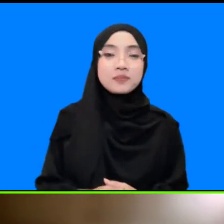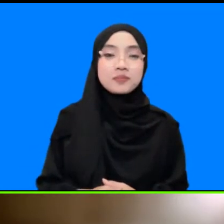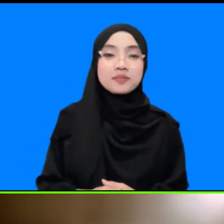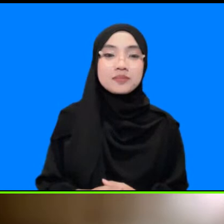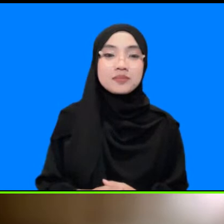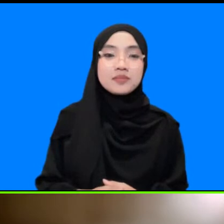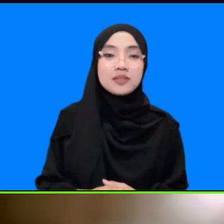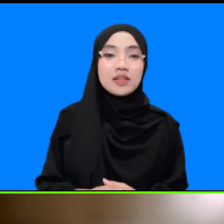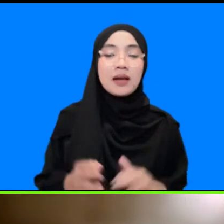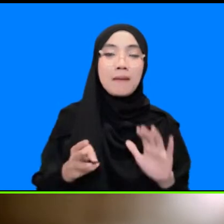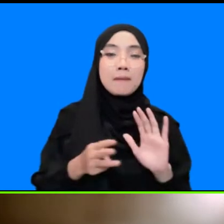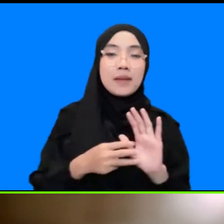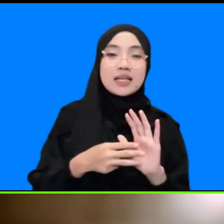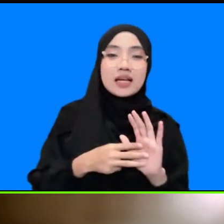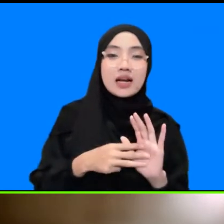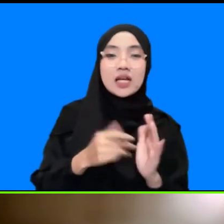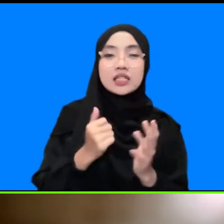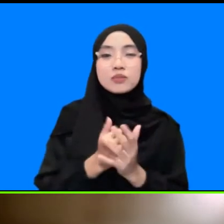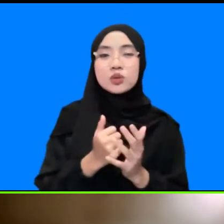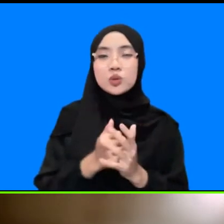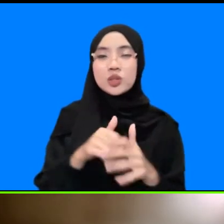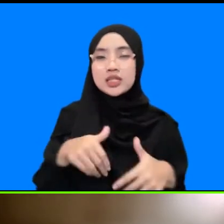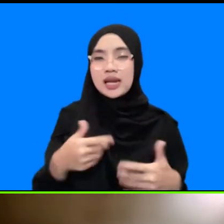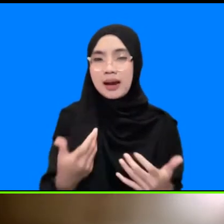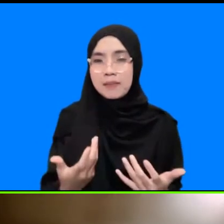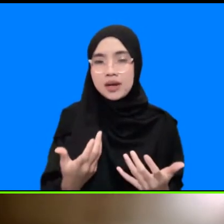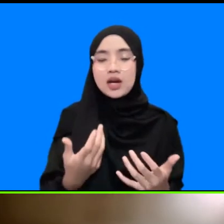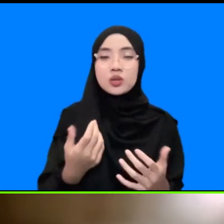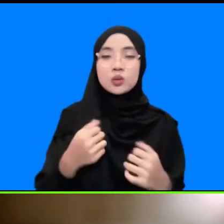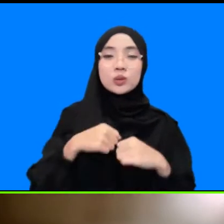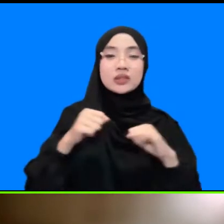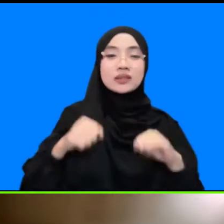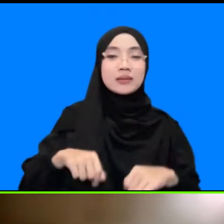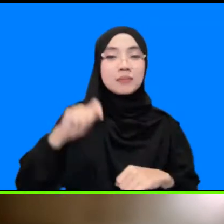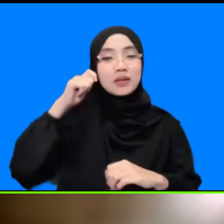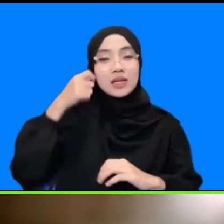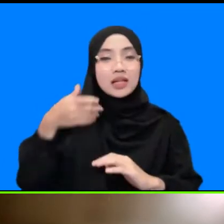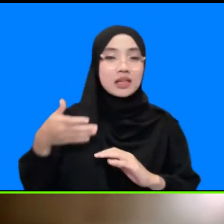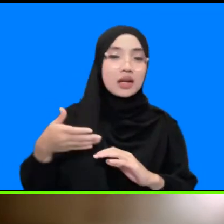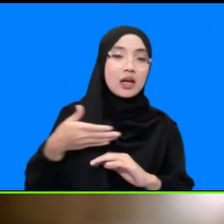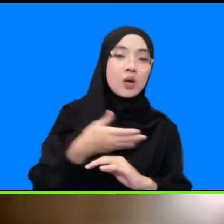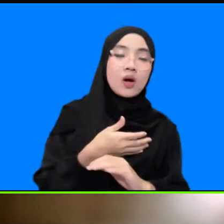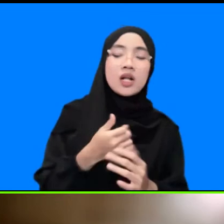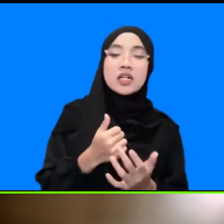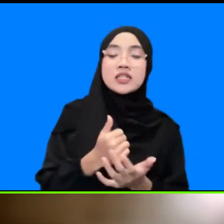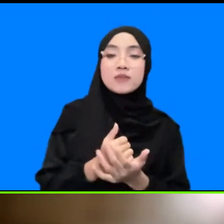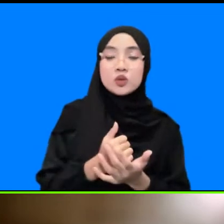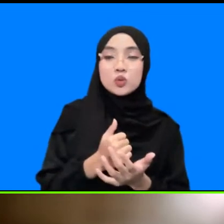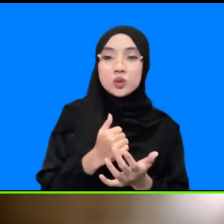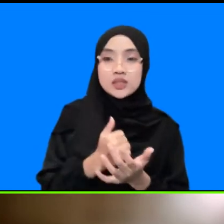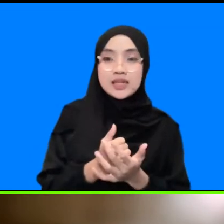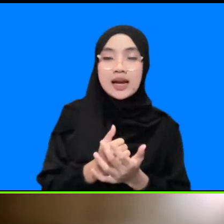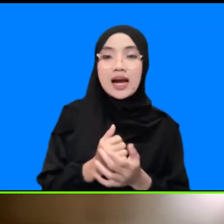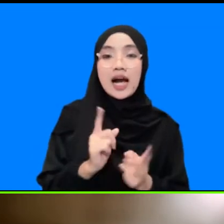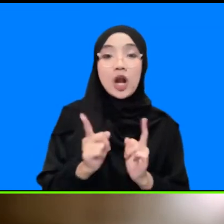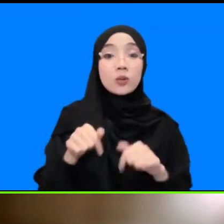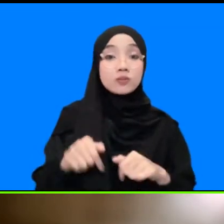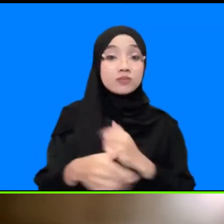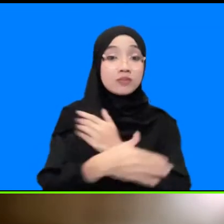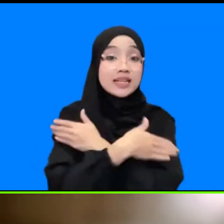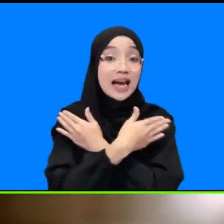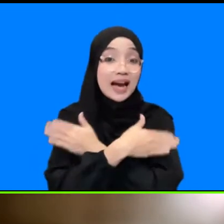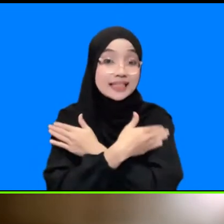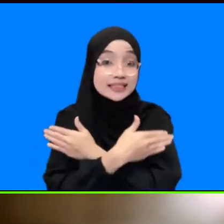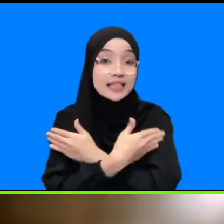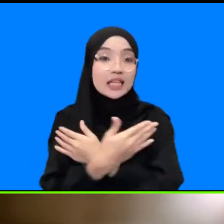masalah sebenarnya untuk sistem peringatan dini sendiri di Aceh khususnya